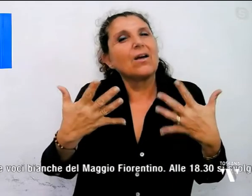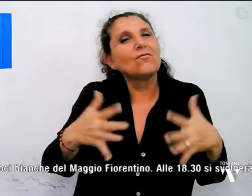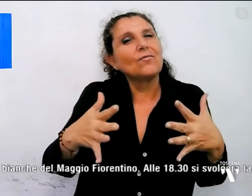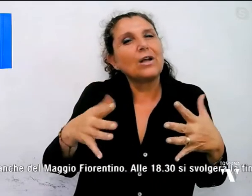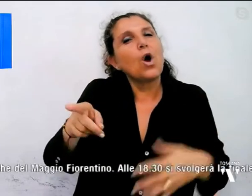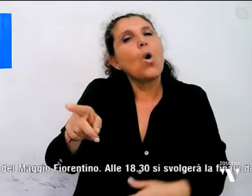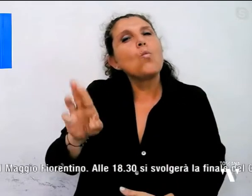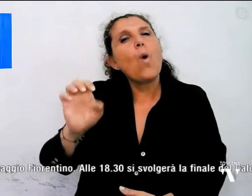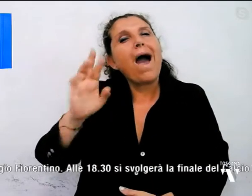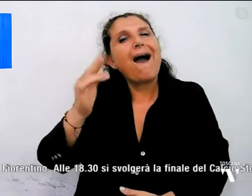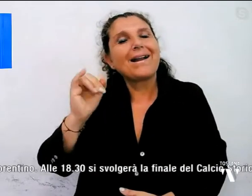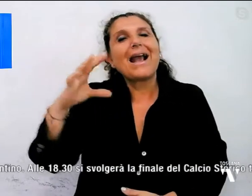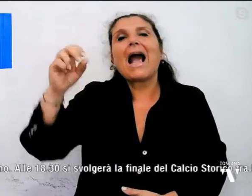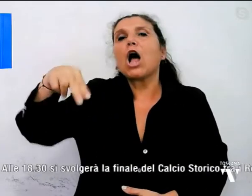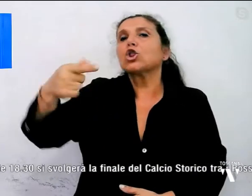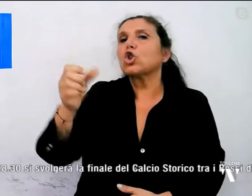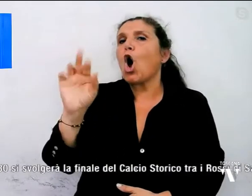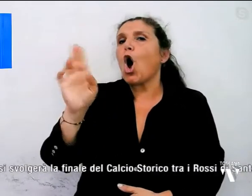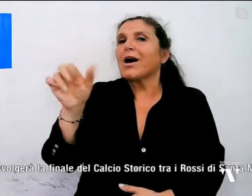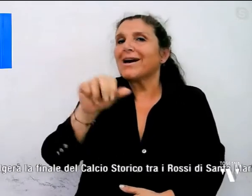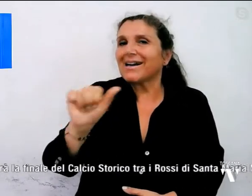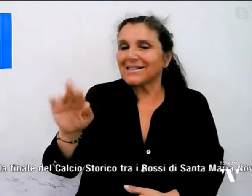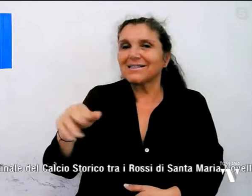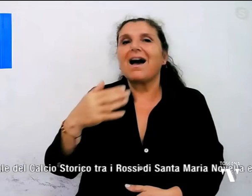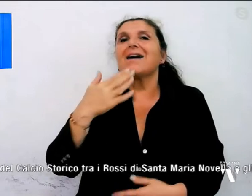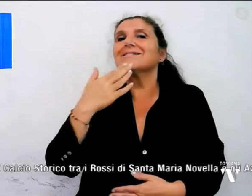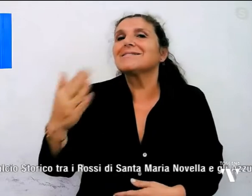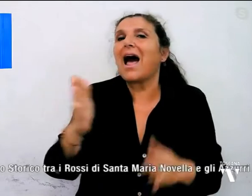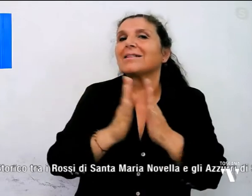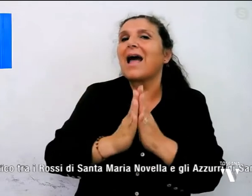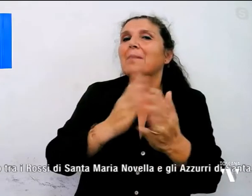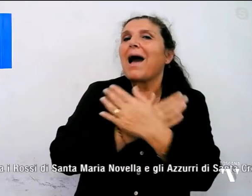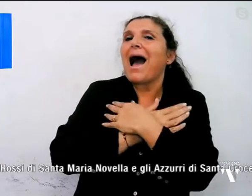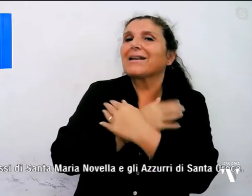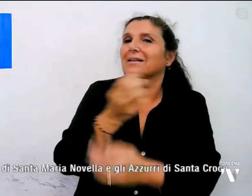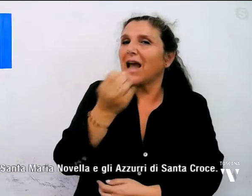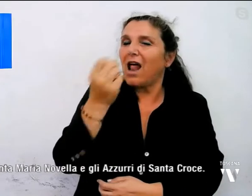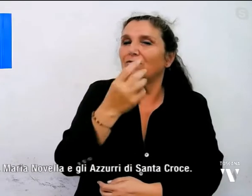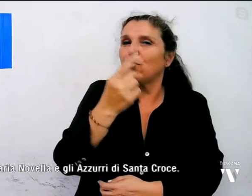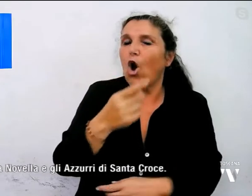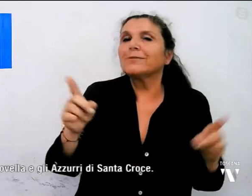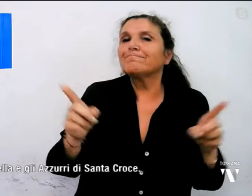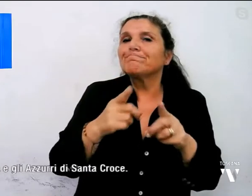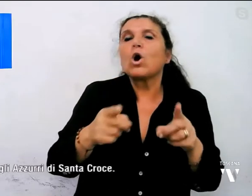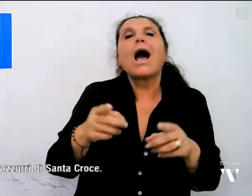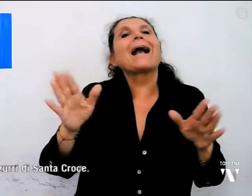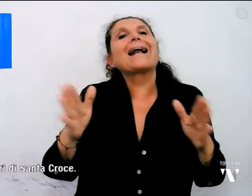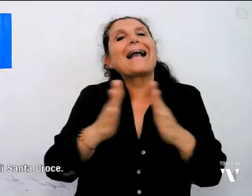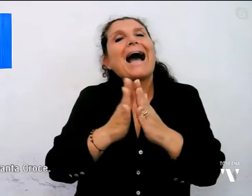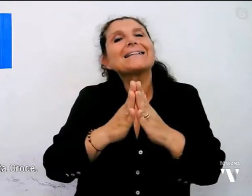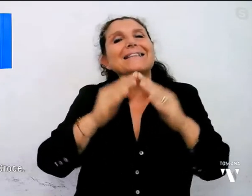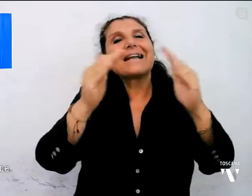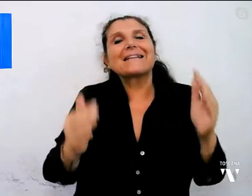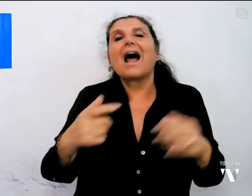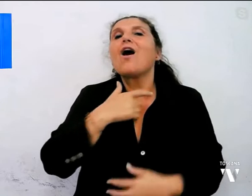cantores di Santa Maria del Fiore con la cappella musicale della Cattedrale e le voci